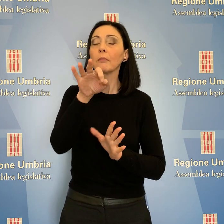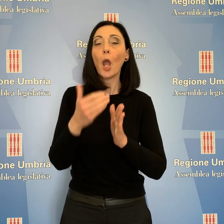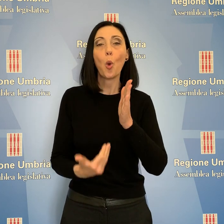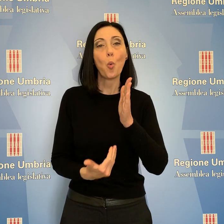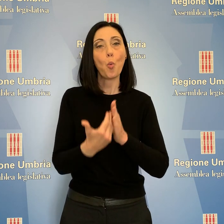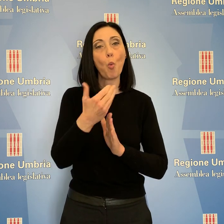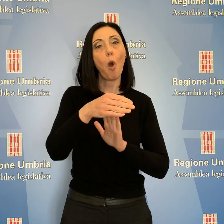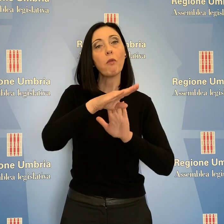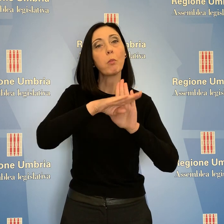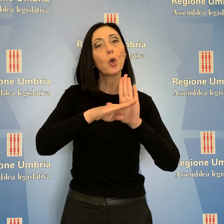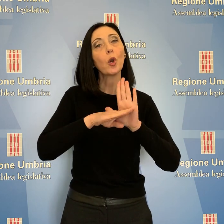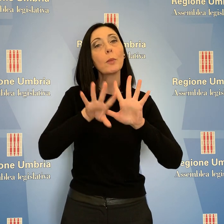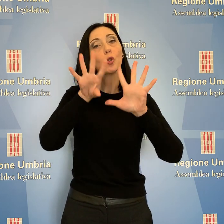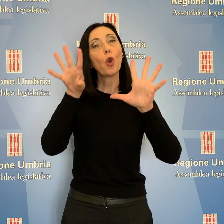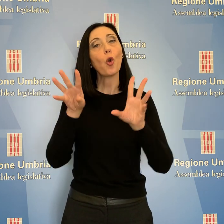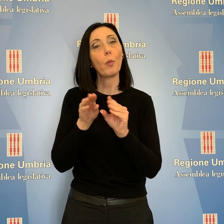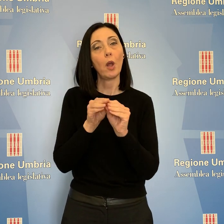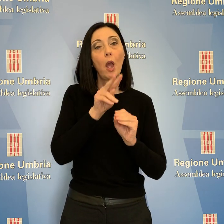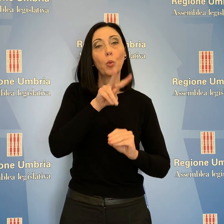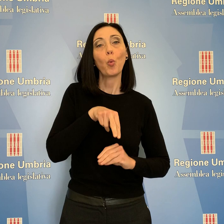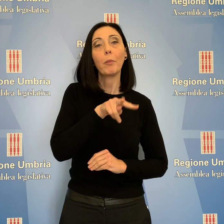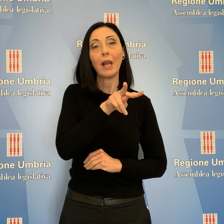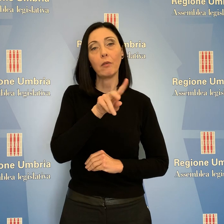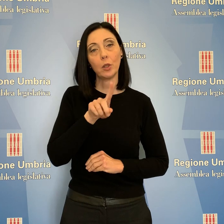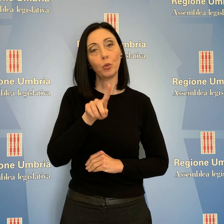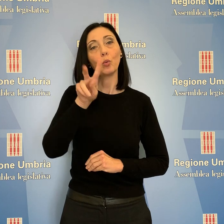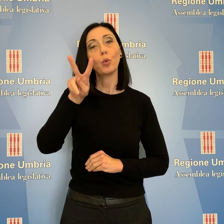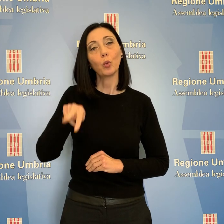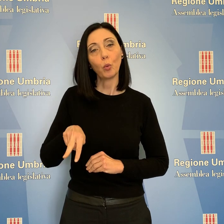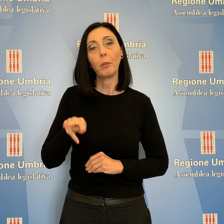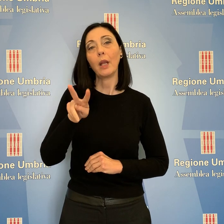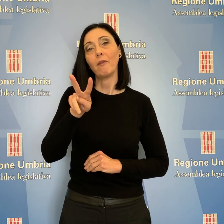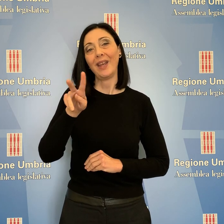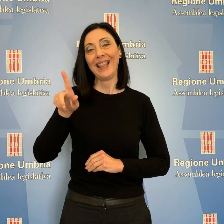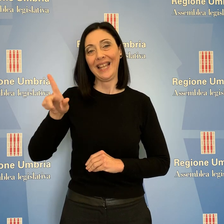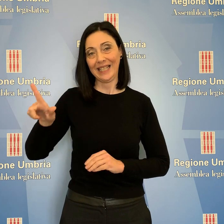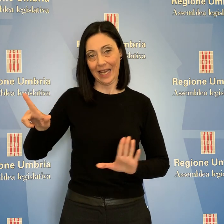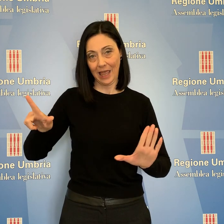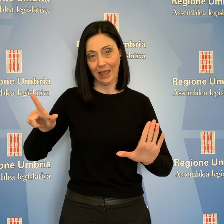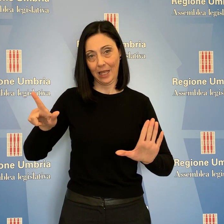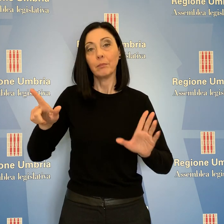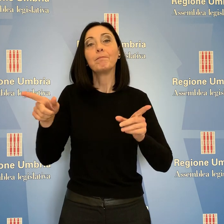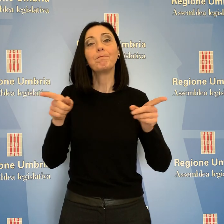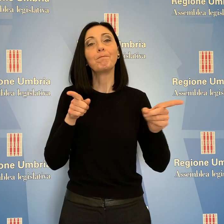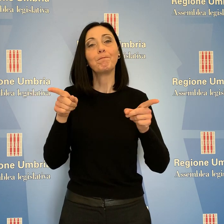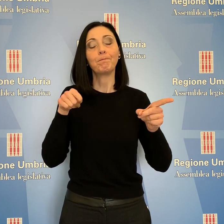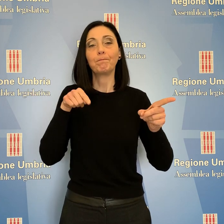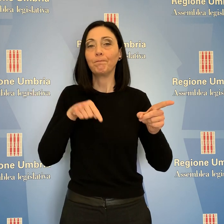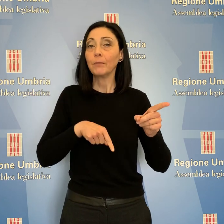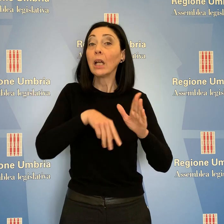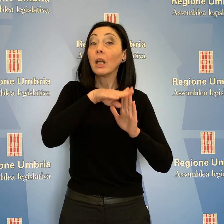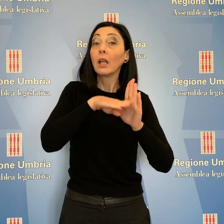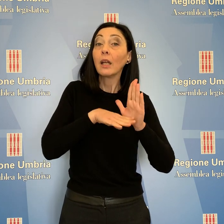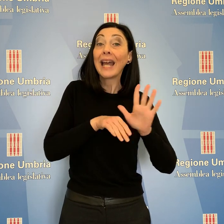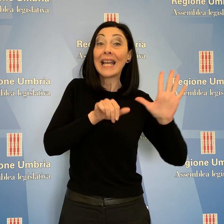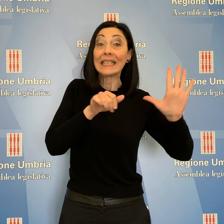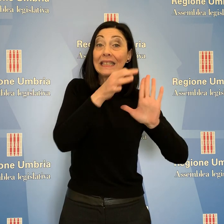la nuova programmazione comunitaria 2021-2027. Il piano è basato su sei missioni e